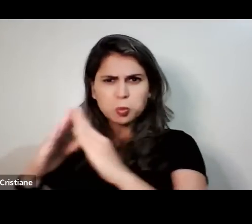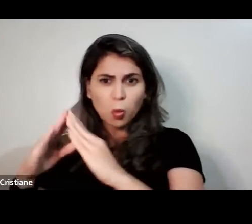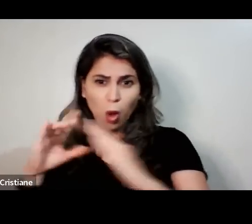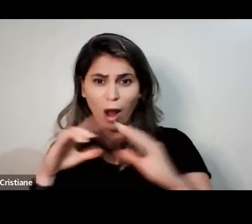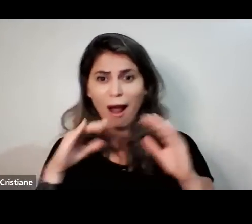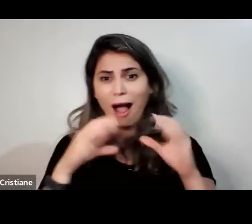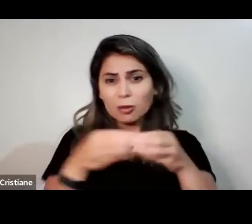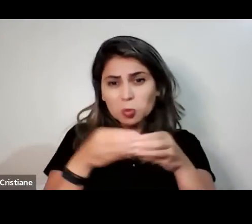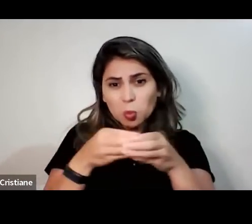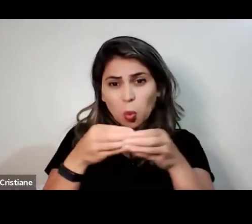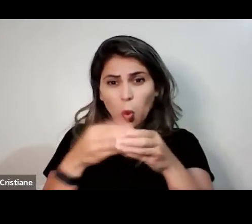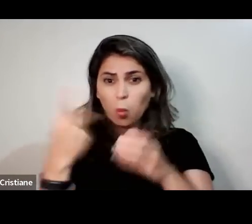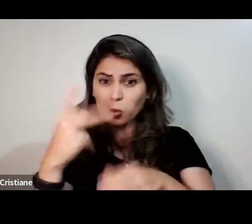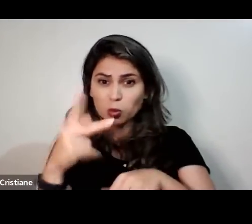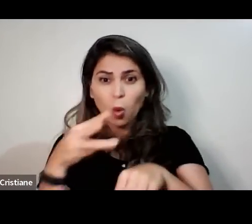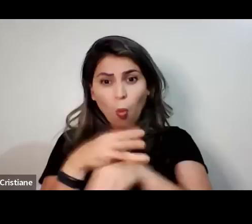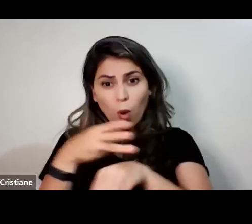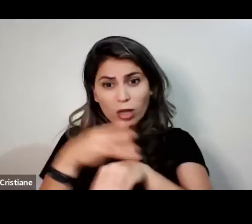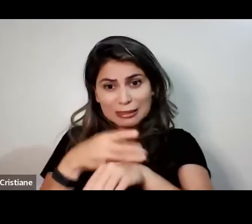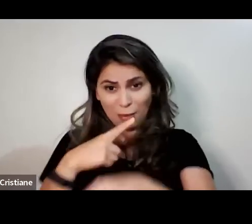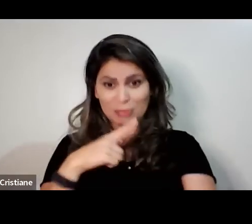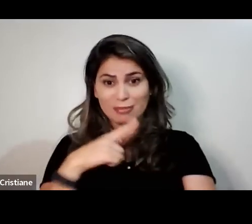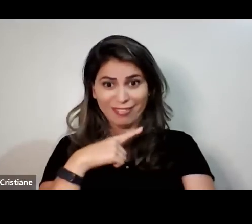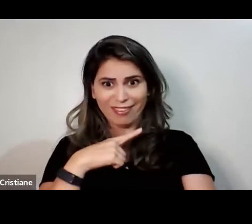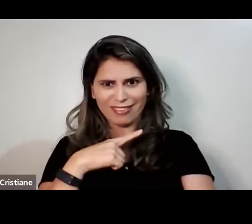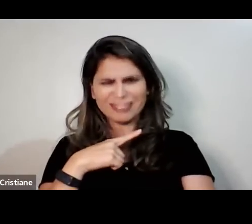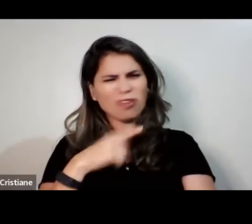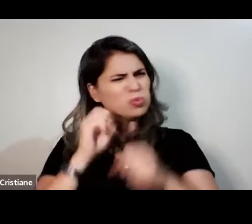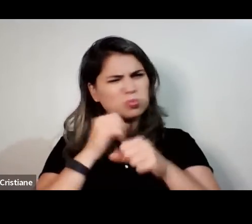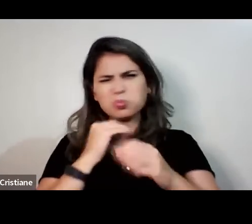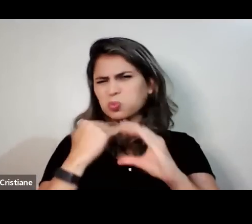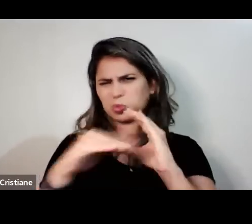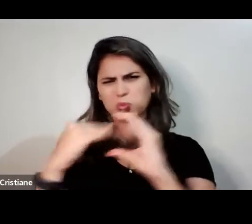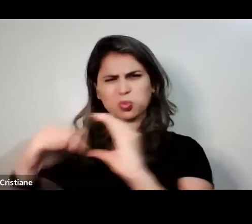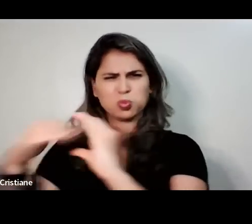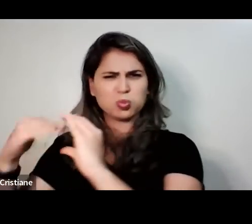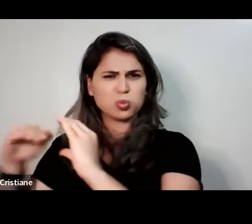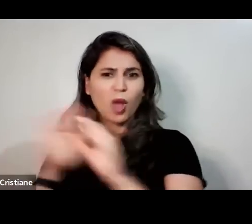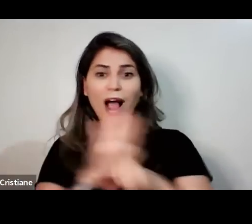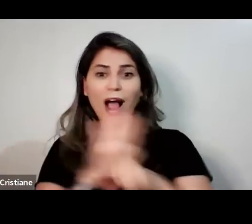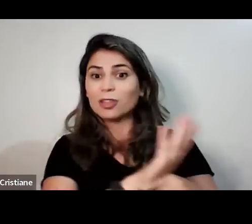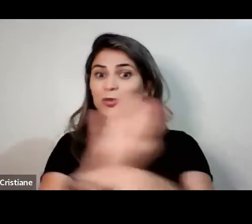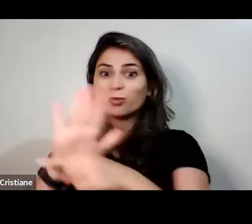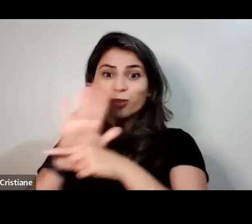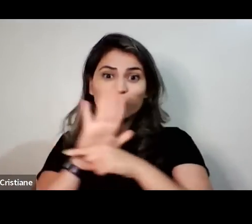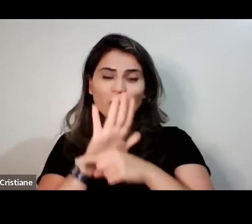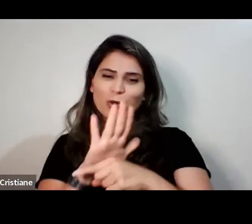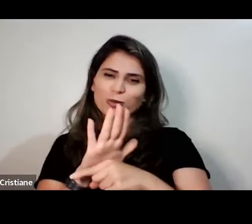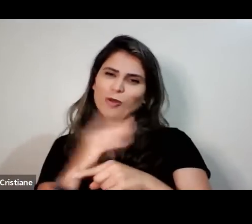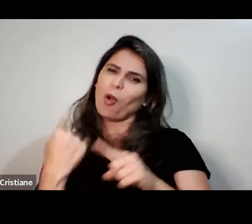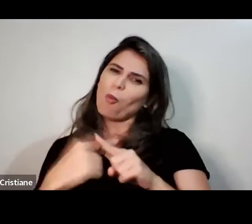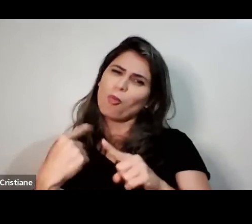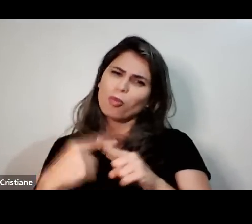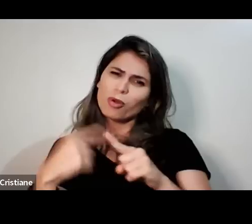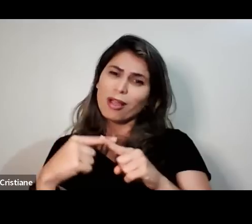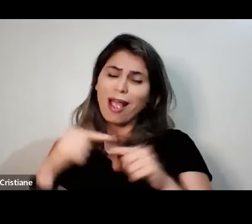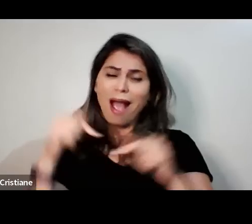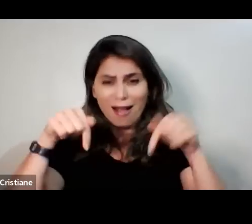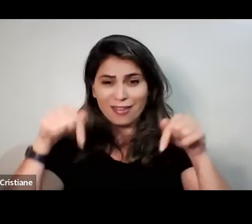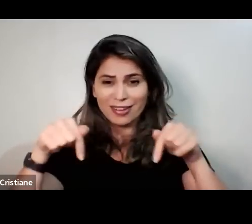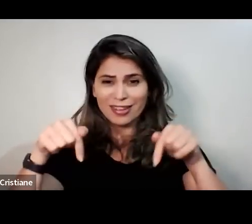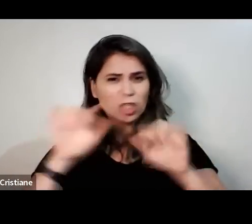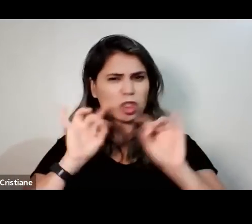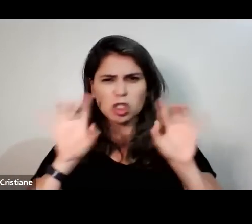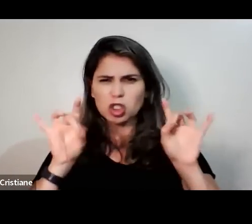Talvez da rua que você mora. É uma palestra que ajuda todas as pessoas. Porque nós não vamos tratar somente de menopausa.